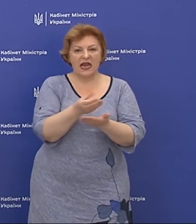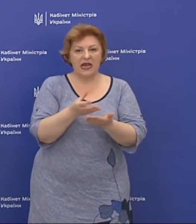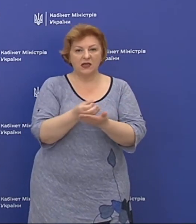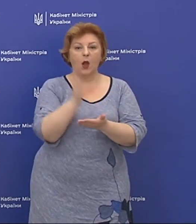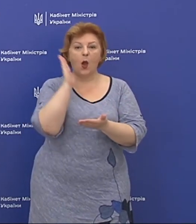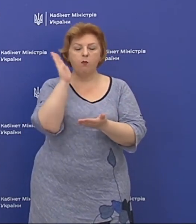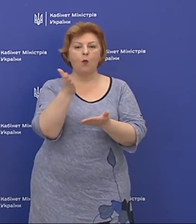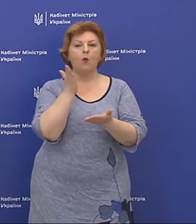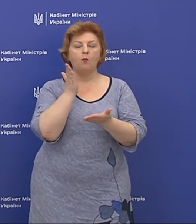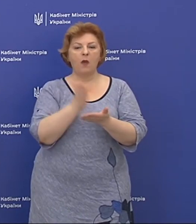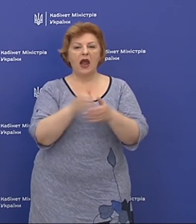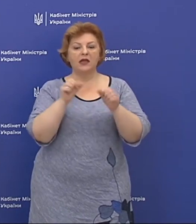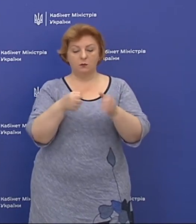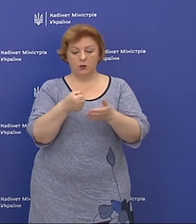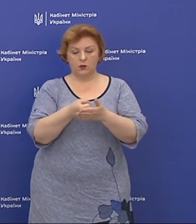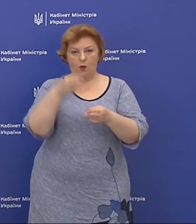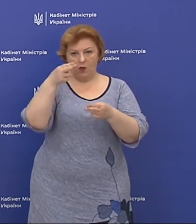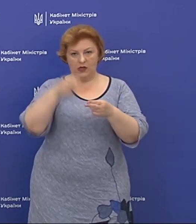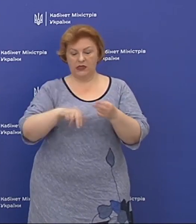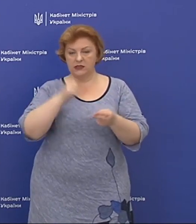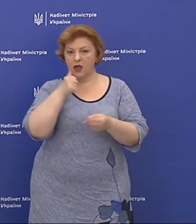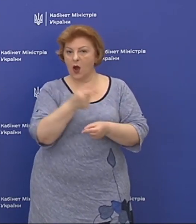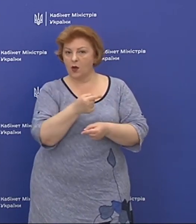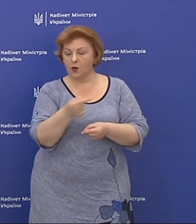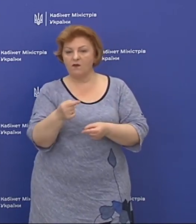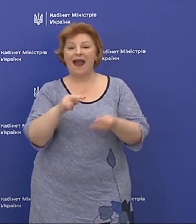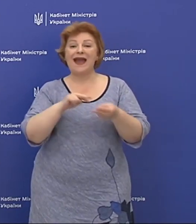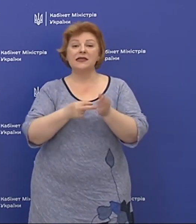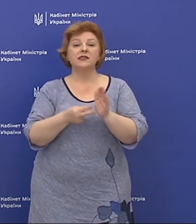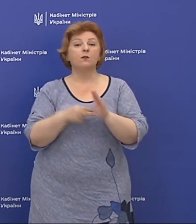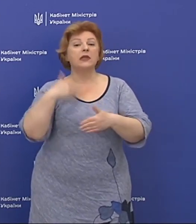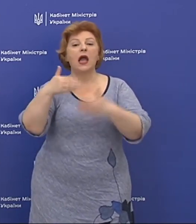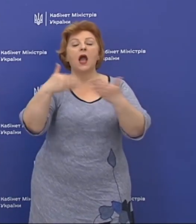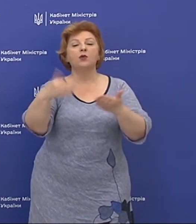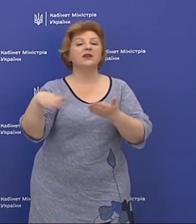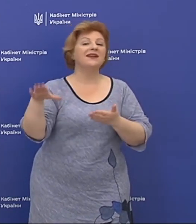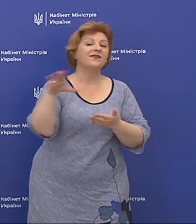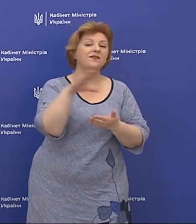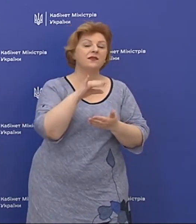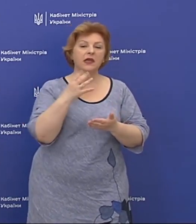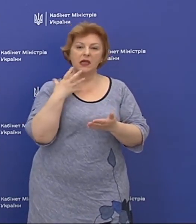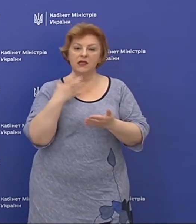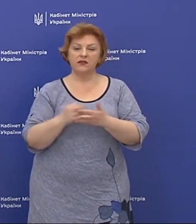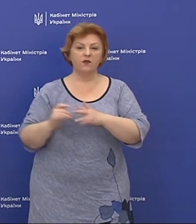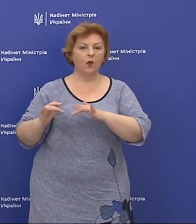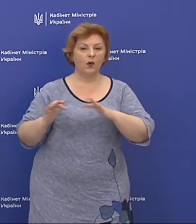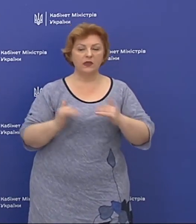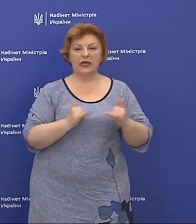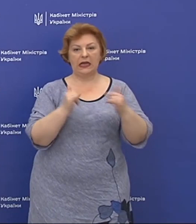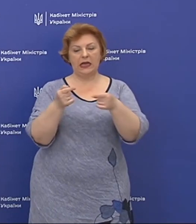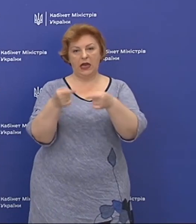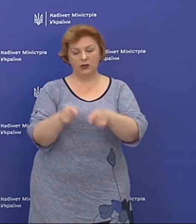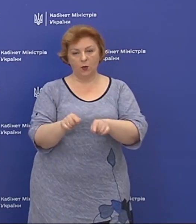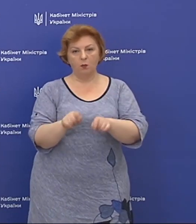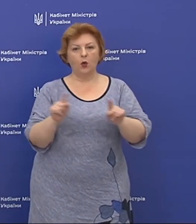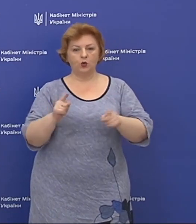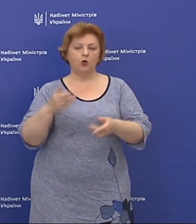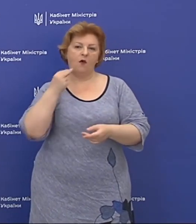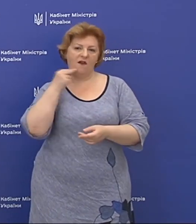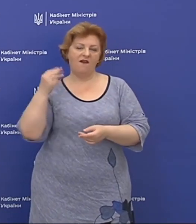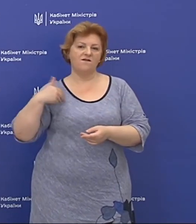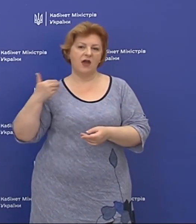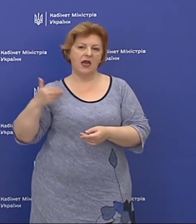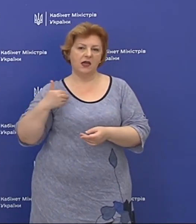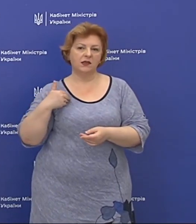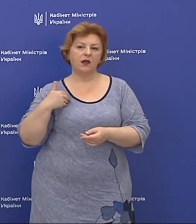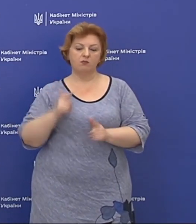і вони будуть мати змогу до кінця року спланувати всі свої дії для того, щоб ефективно вже війти